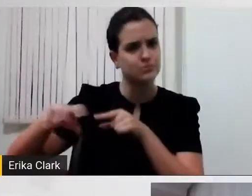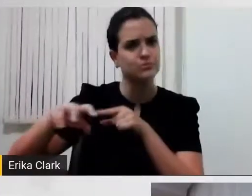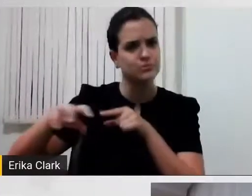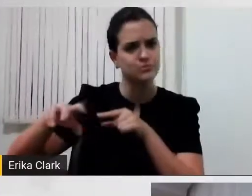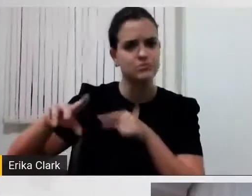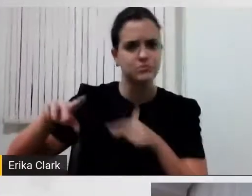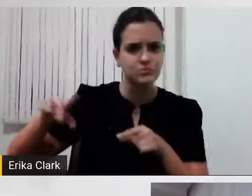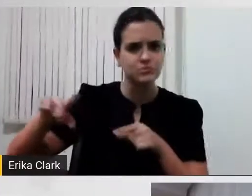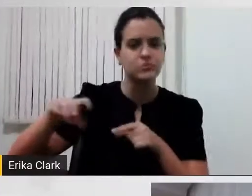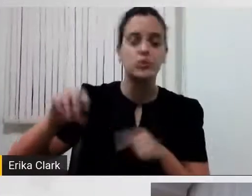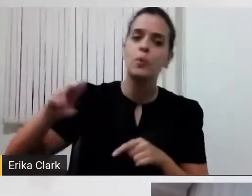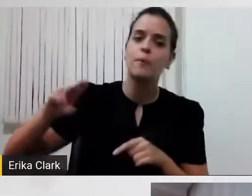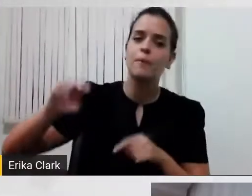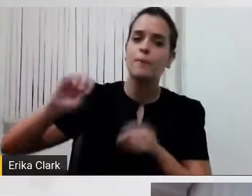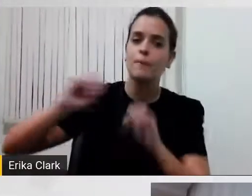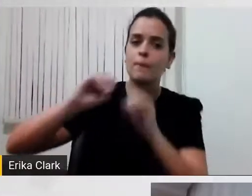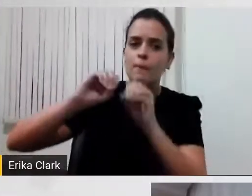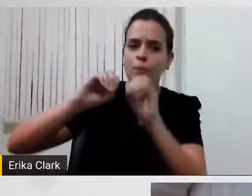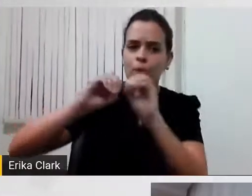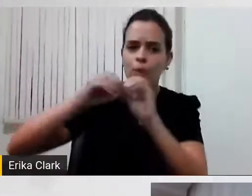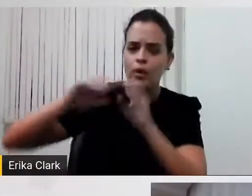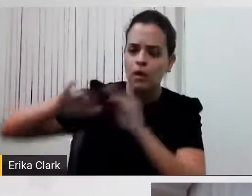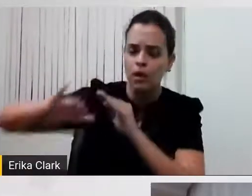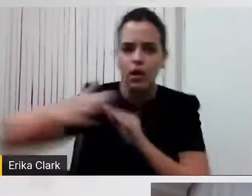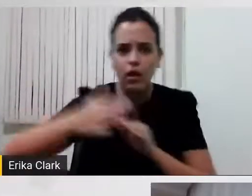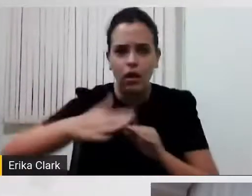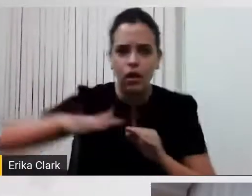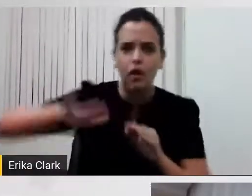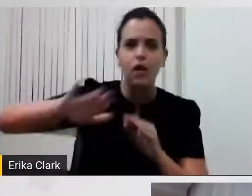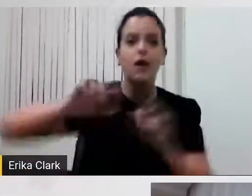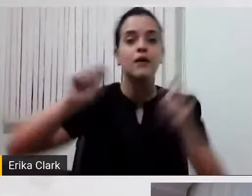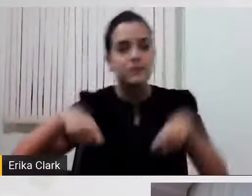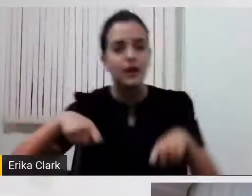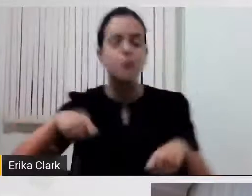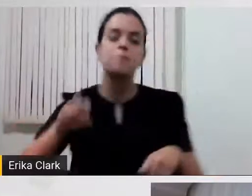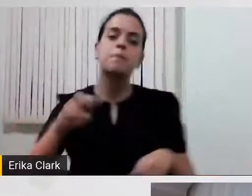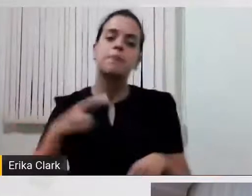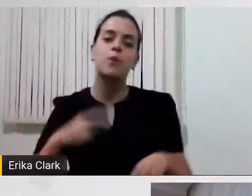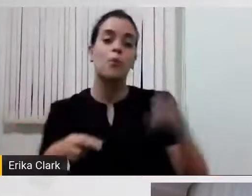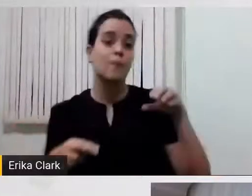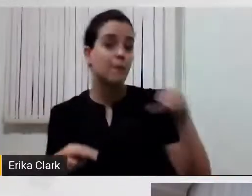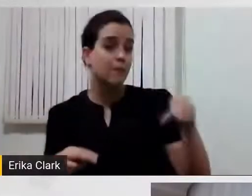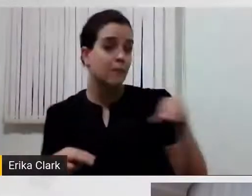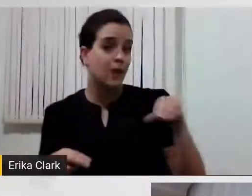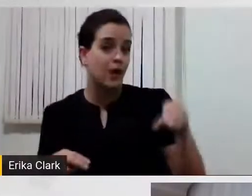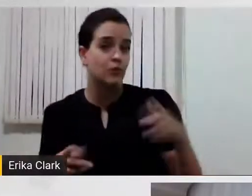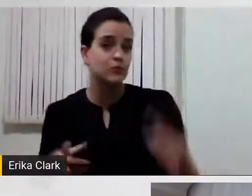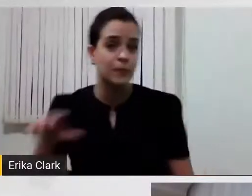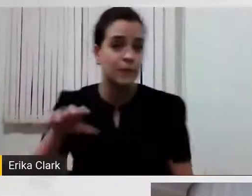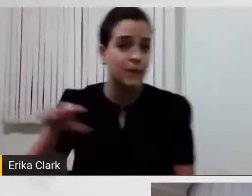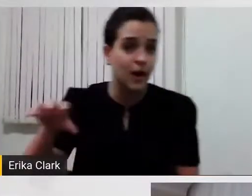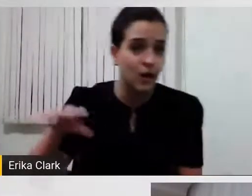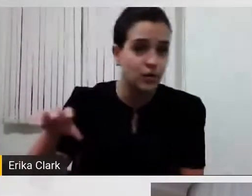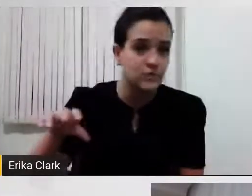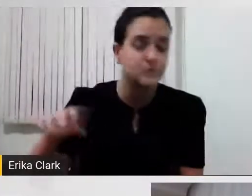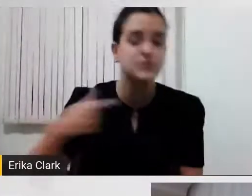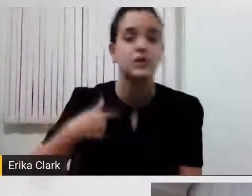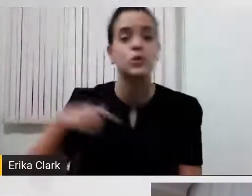passo a minha mão e vou levando o cursor. Eu posso ter um mouse onde eu utilizo o movimento de cabeça,